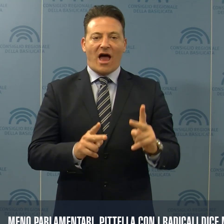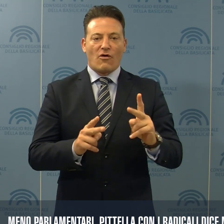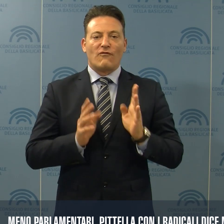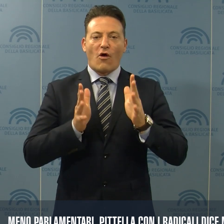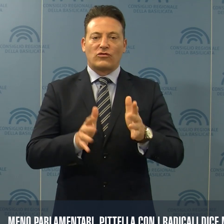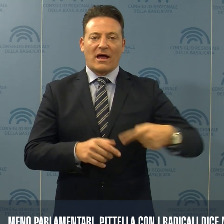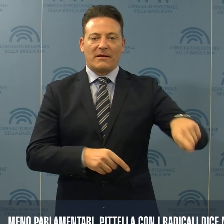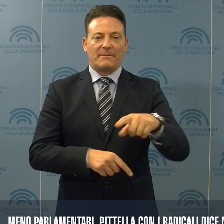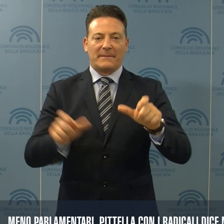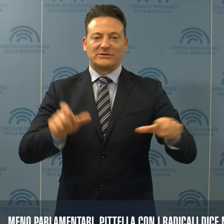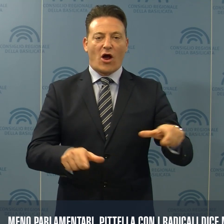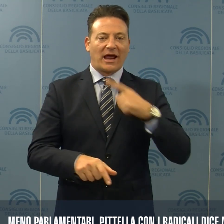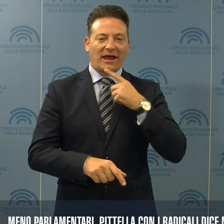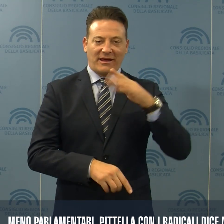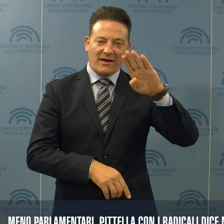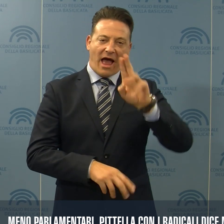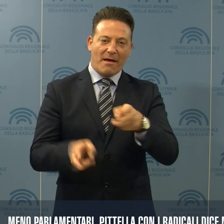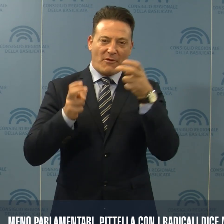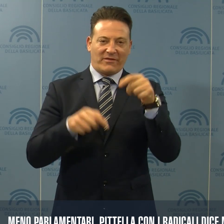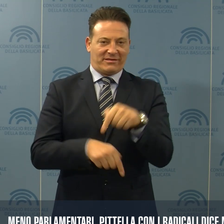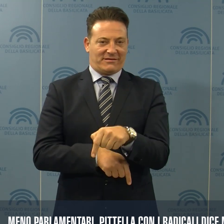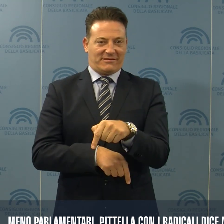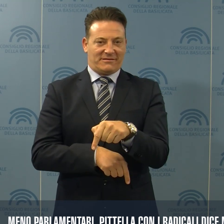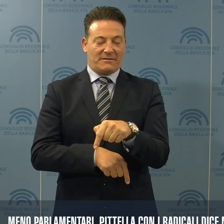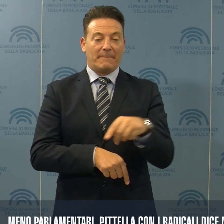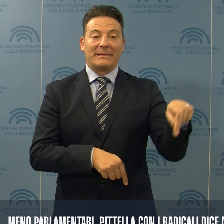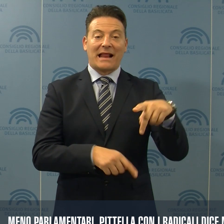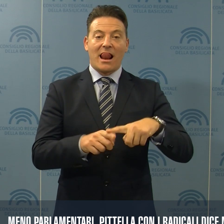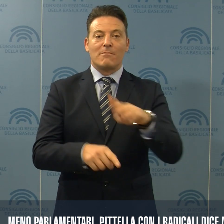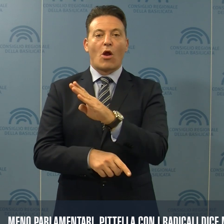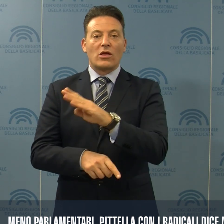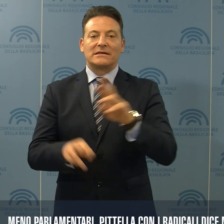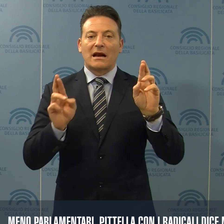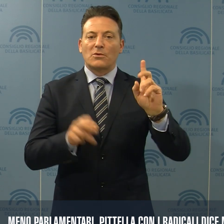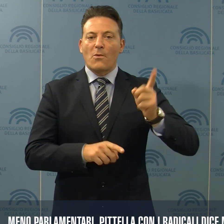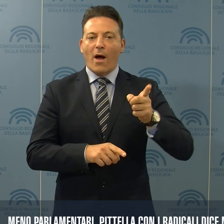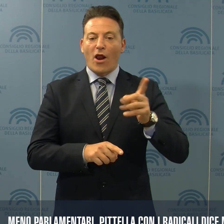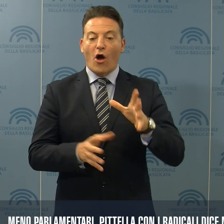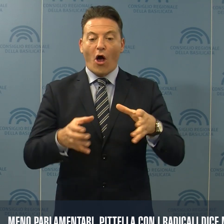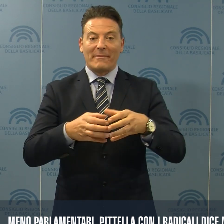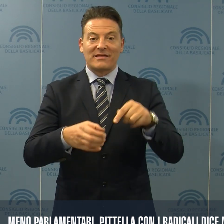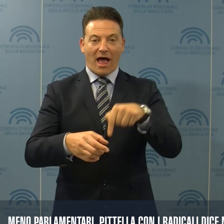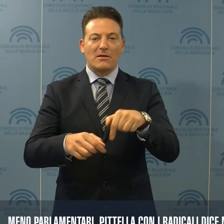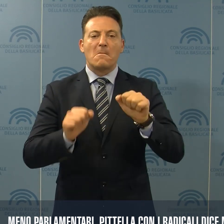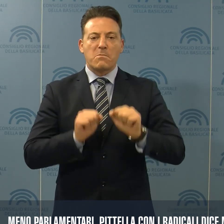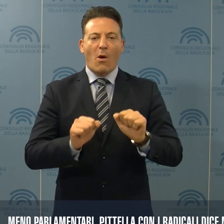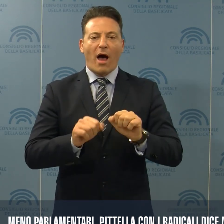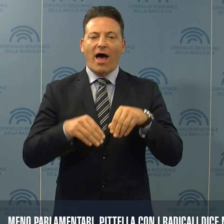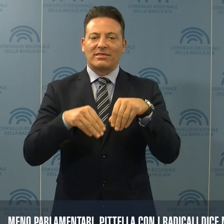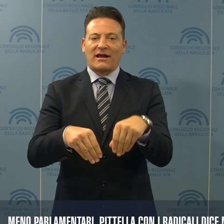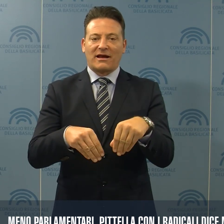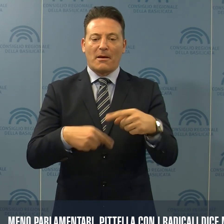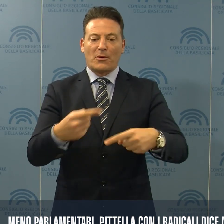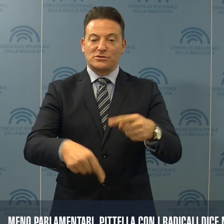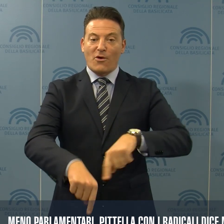volontà di pochi satrapi. Pittella e Bolognetti auspicano che al Comitato possano aderire nelle